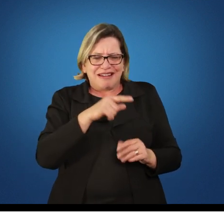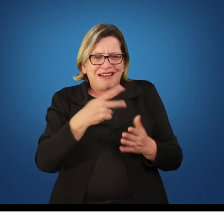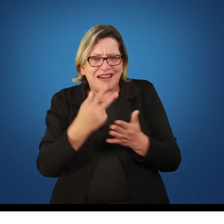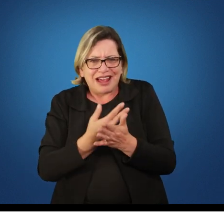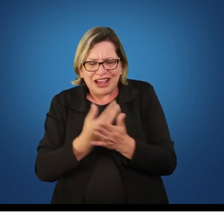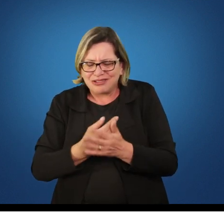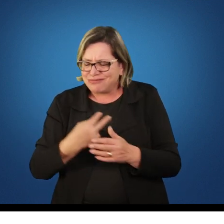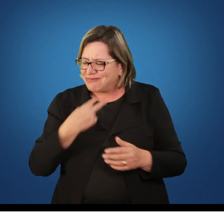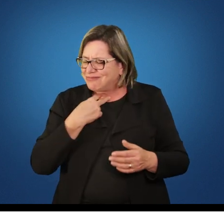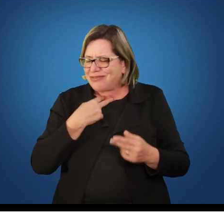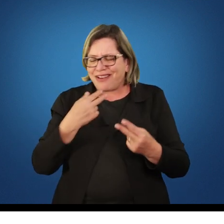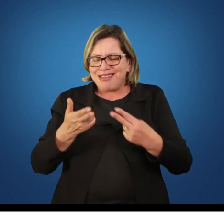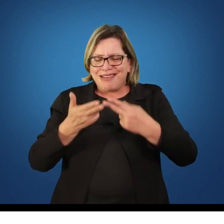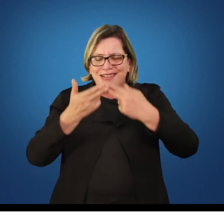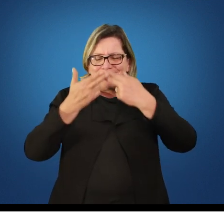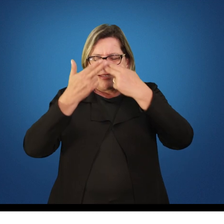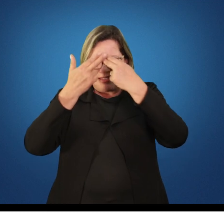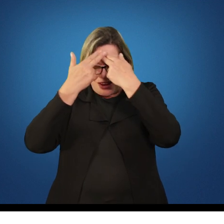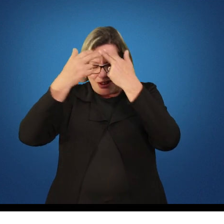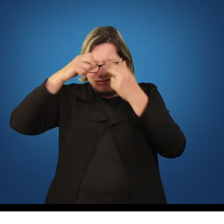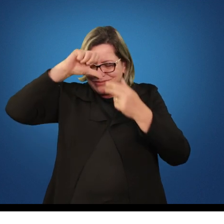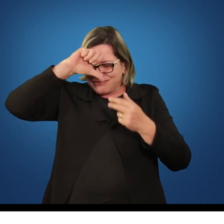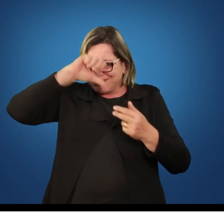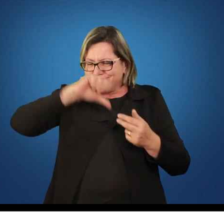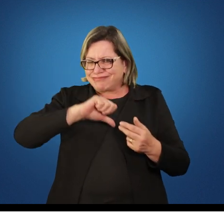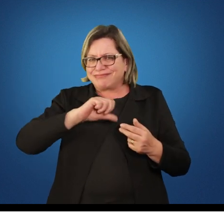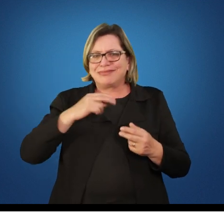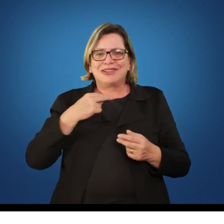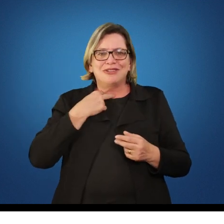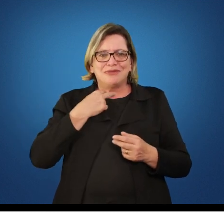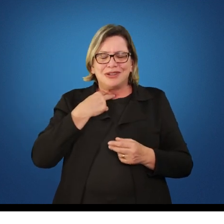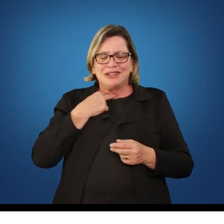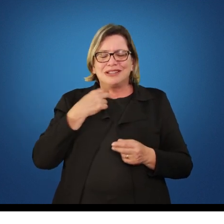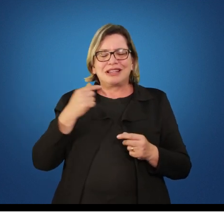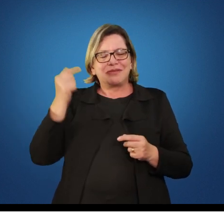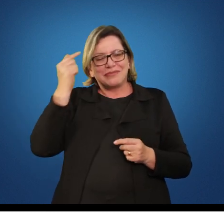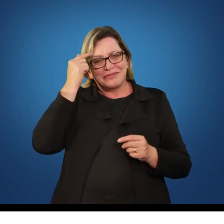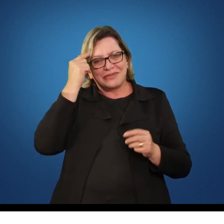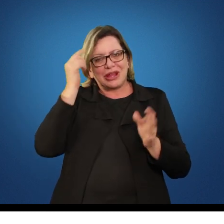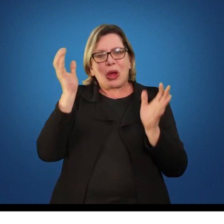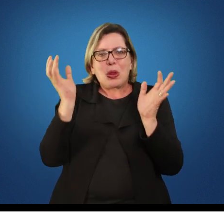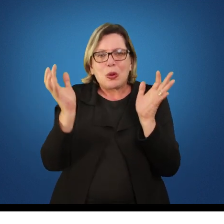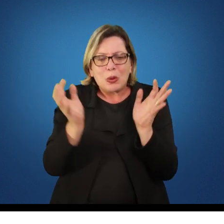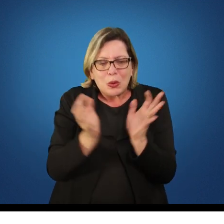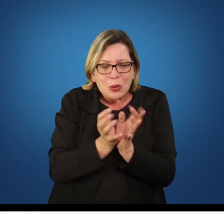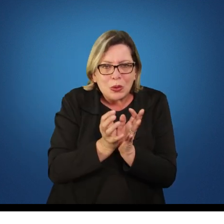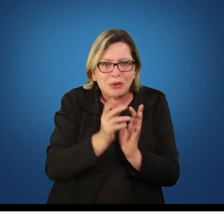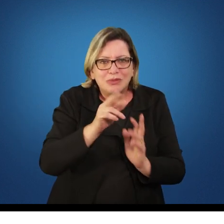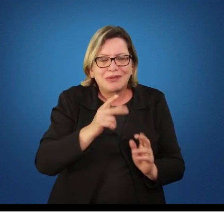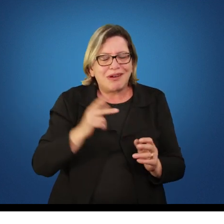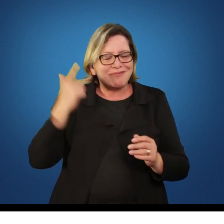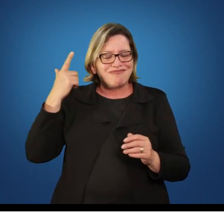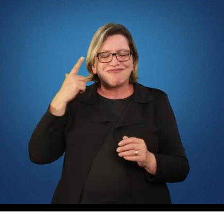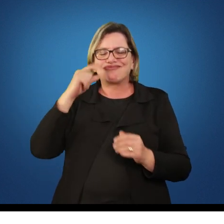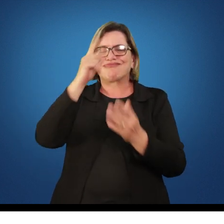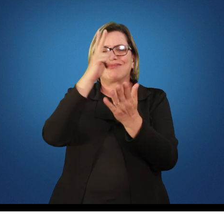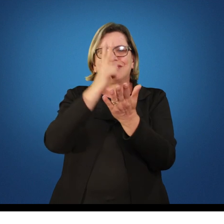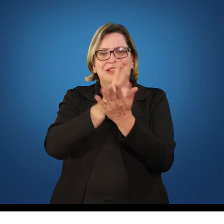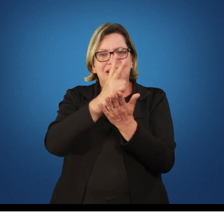frustrações ou seja pensar no grupo como se fosse uma vitória. Para isso temos o Fábio Tuzzi